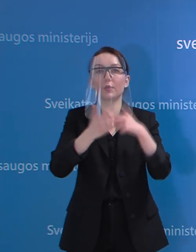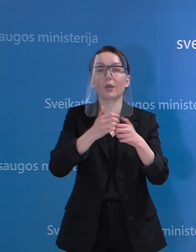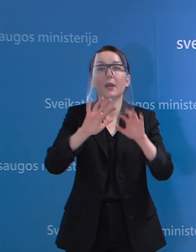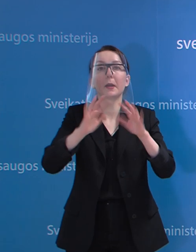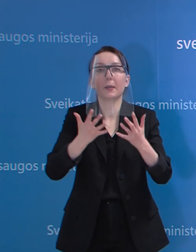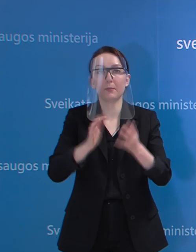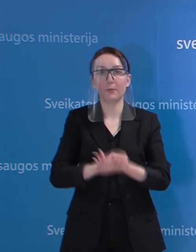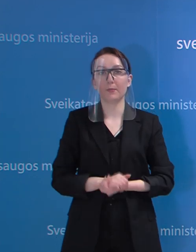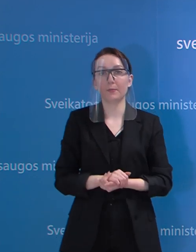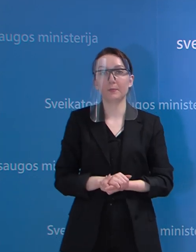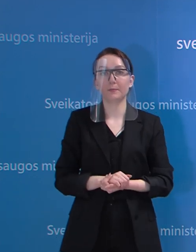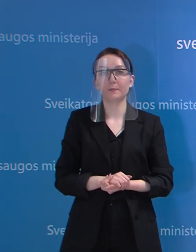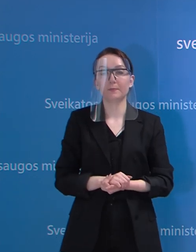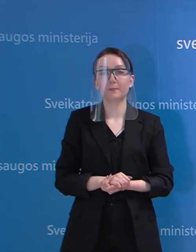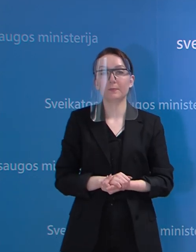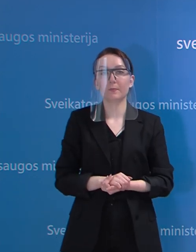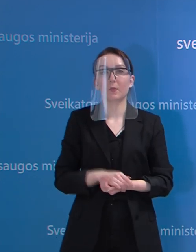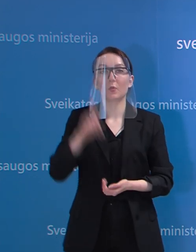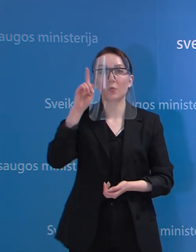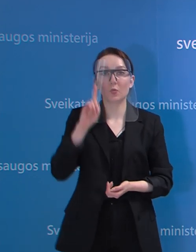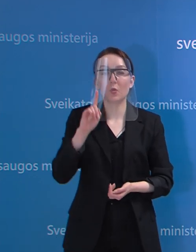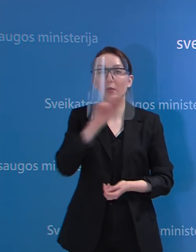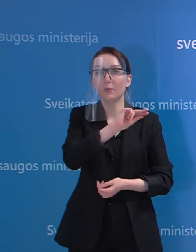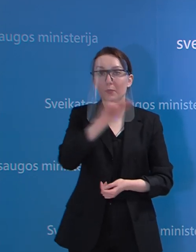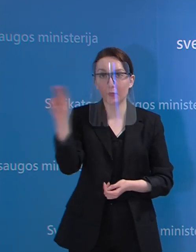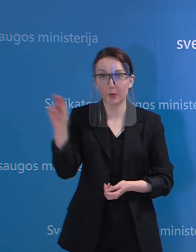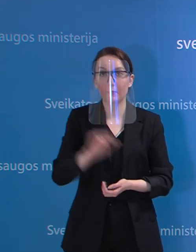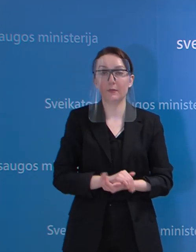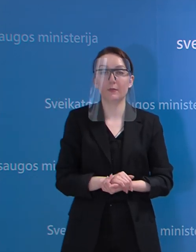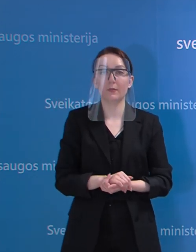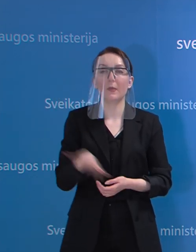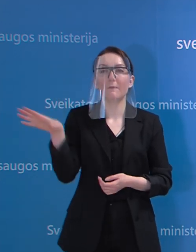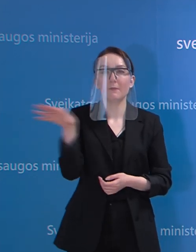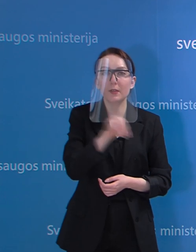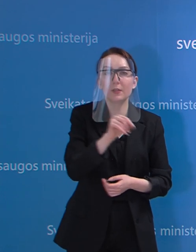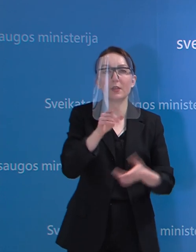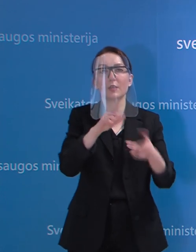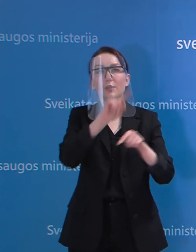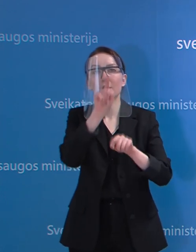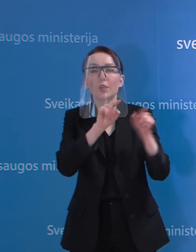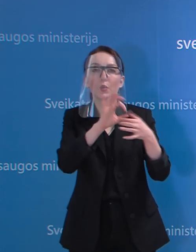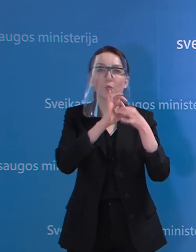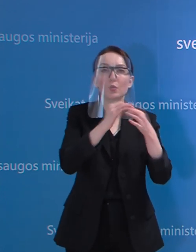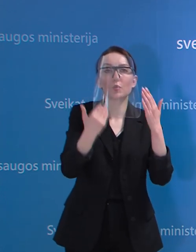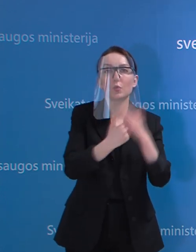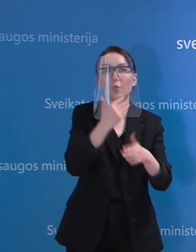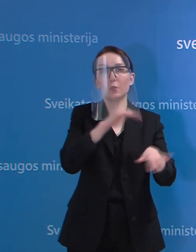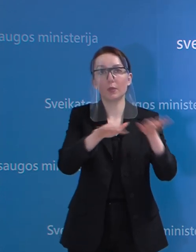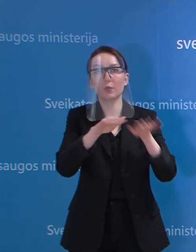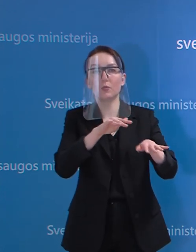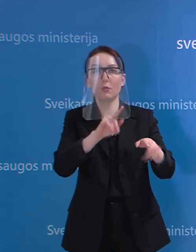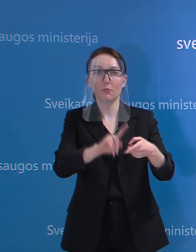skaičiuojame. Tai dar kartą aš irgi norėčiau priminti, kad visais klausimais susijusiai su naujais atvejais,